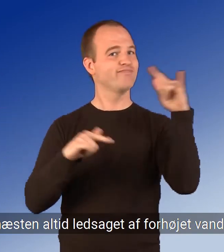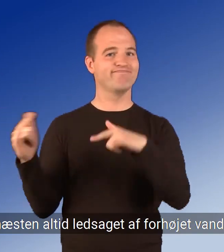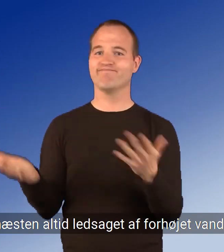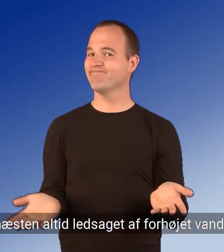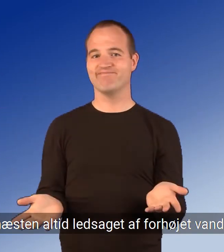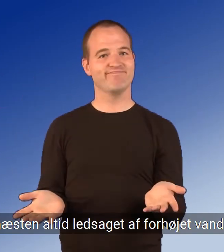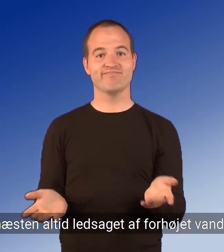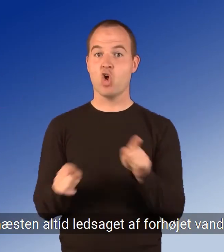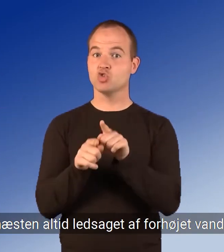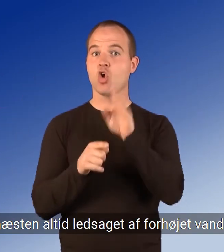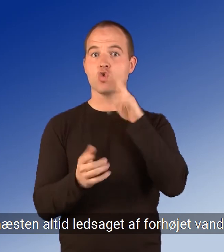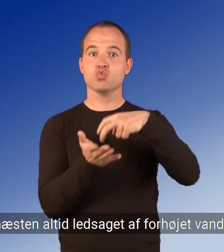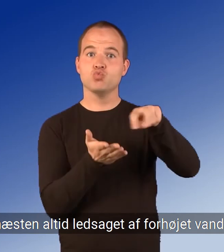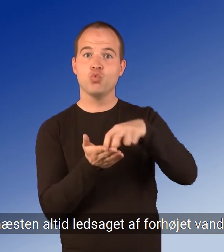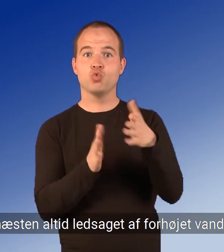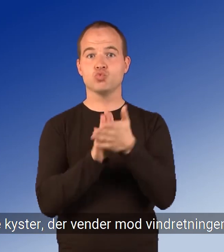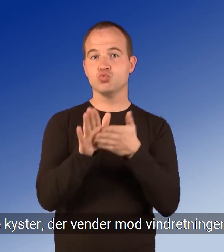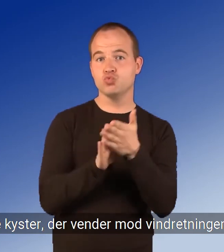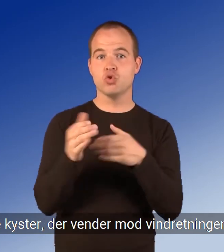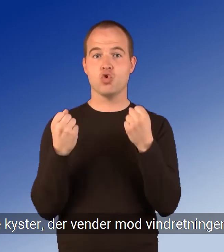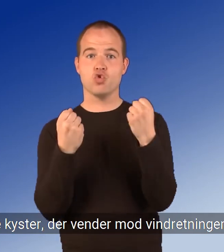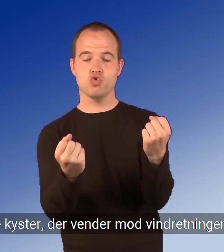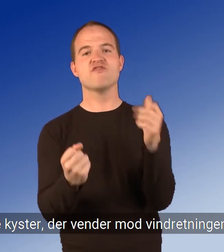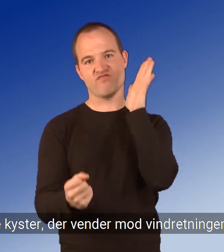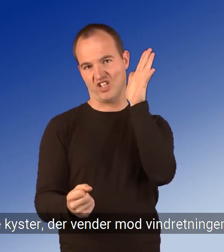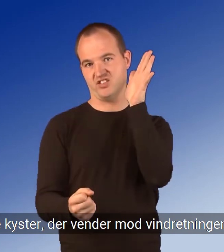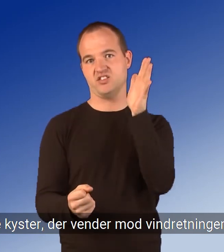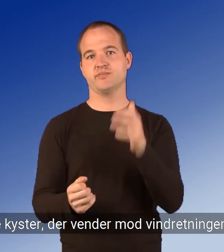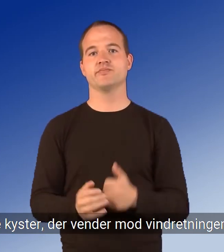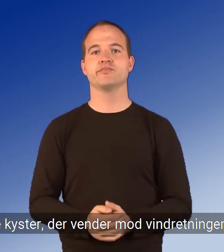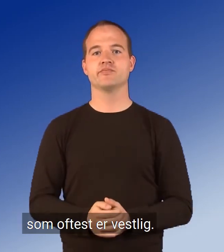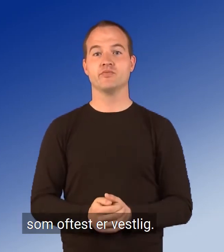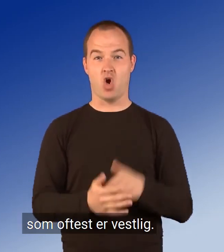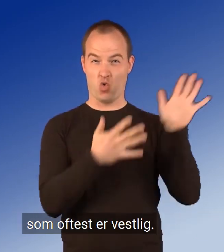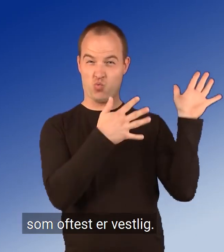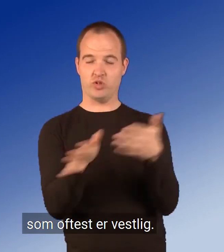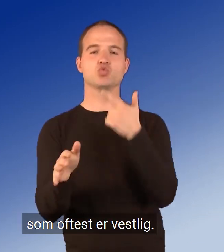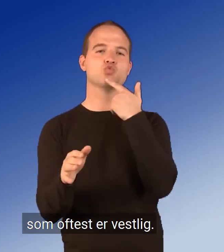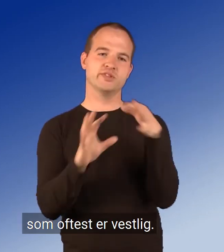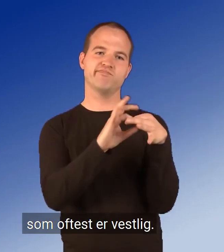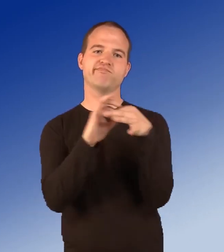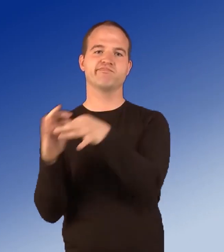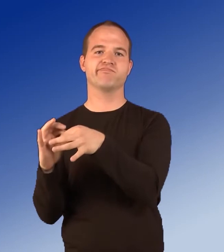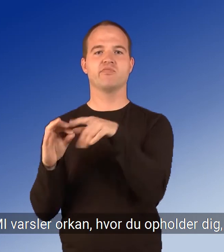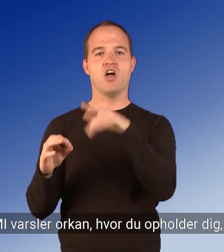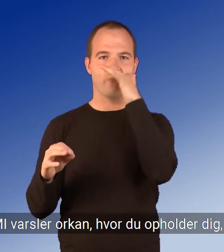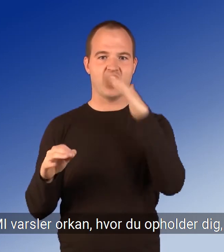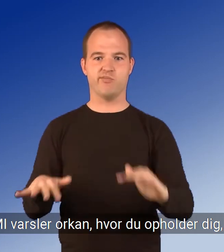næsten altid ledsaget af forhøjet vandstand langs de kyster, der vender mod vindretningen, som oftest er vestlig. Når DMI